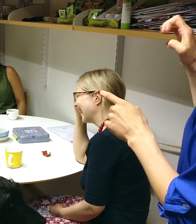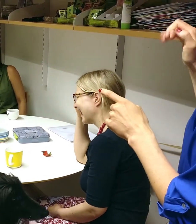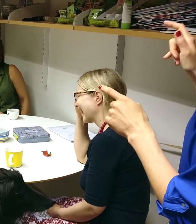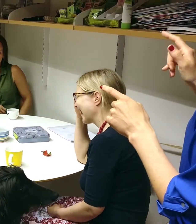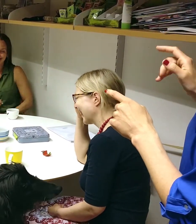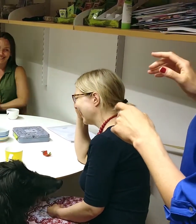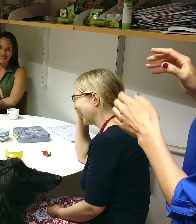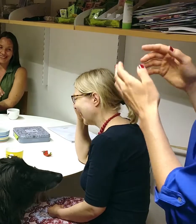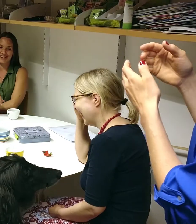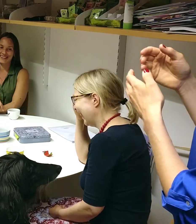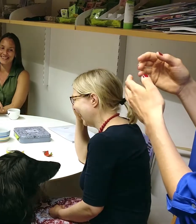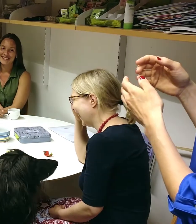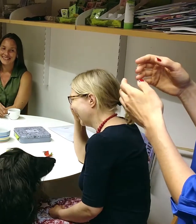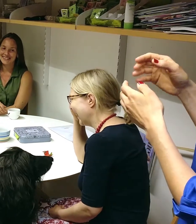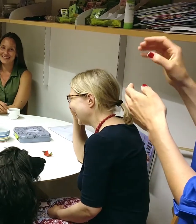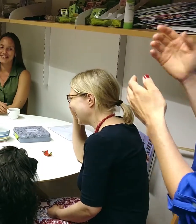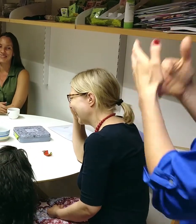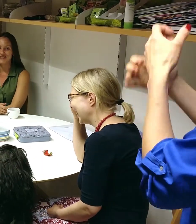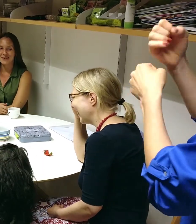itseäänöitä.